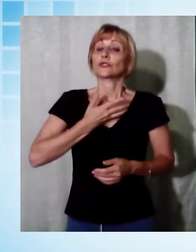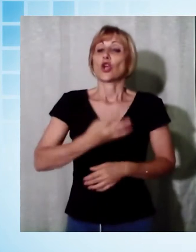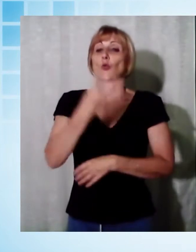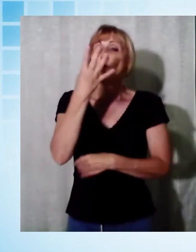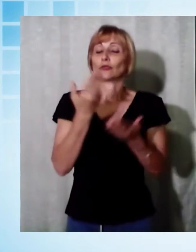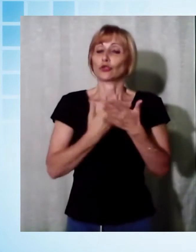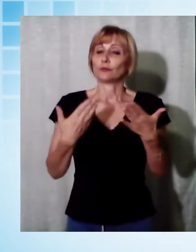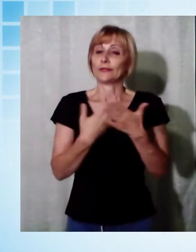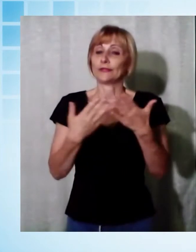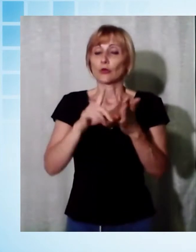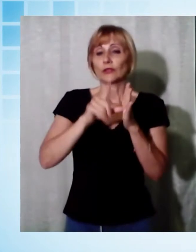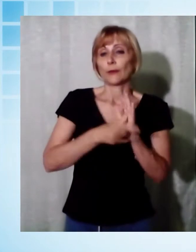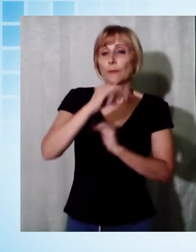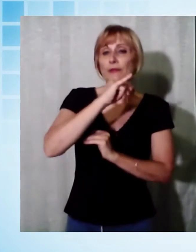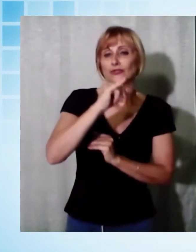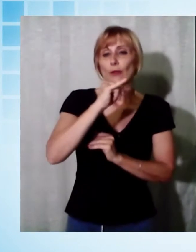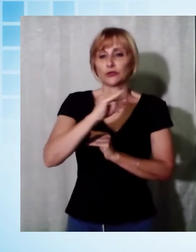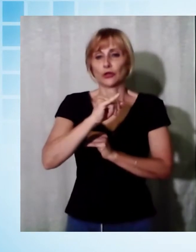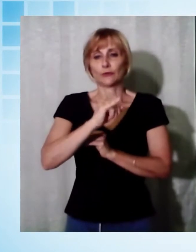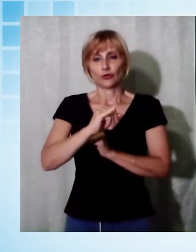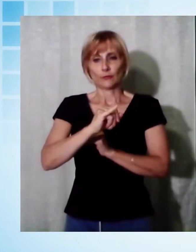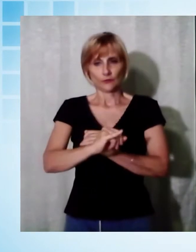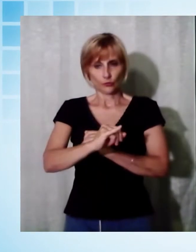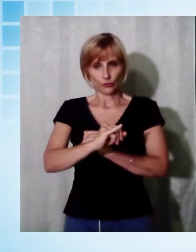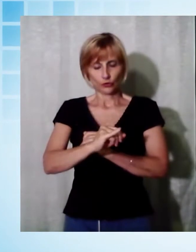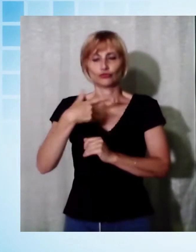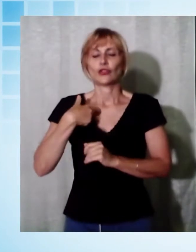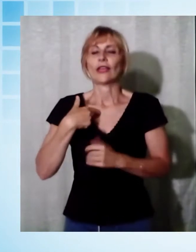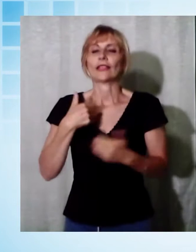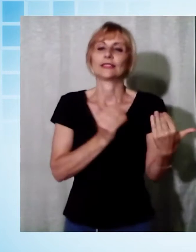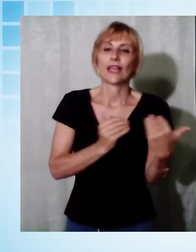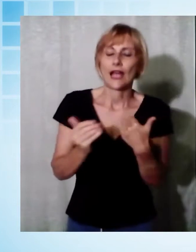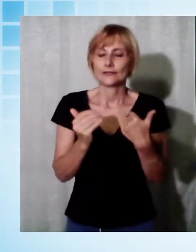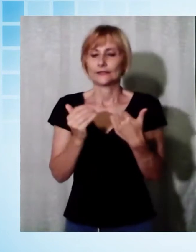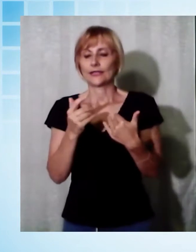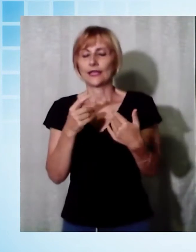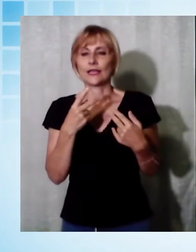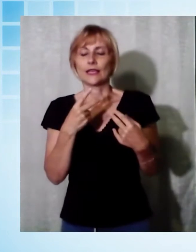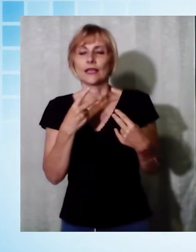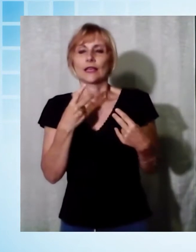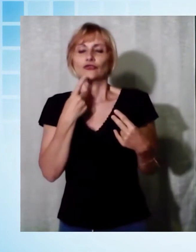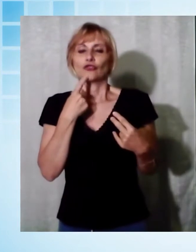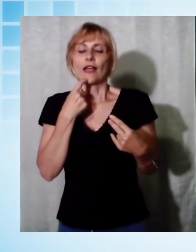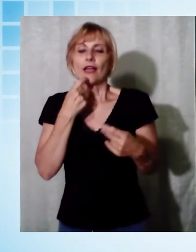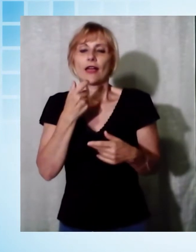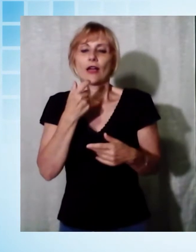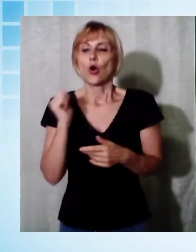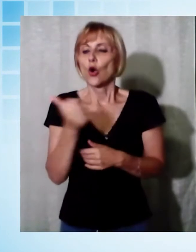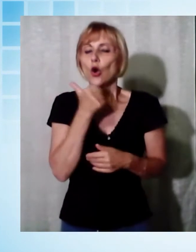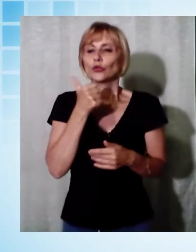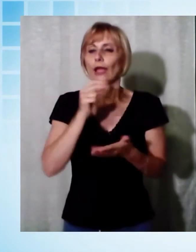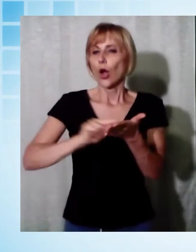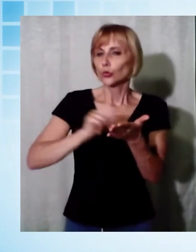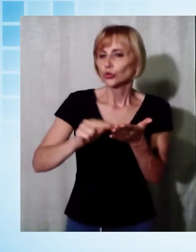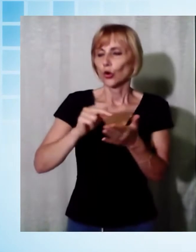danze e testo, narrazione, cabaret, a seconda ogni autore, ogni attore anche un po'